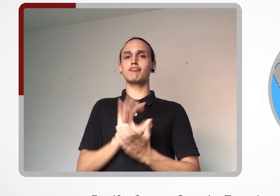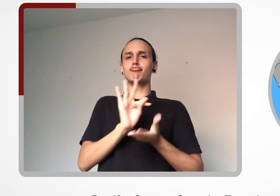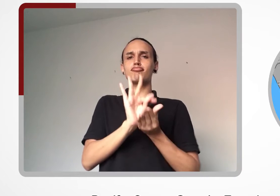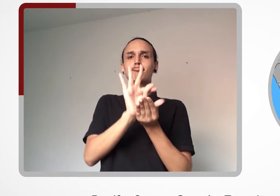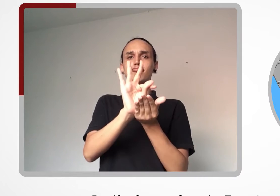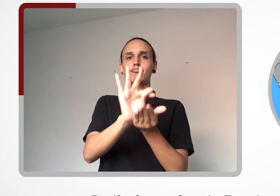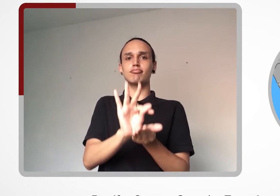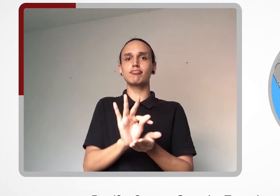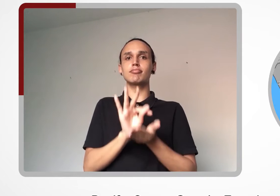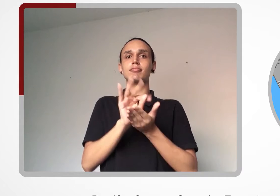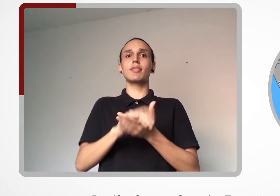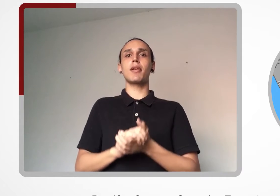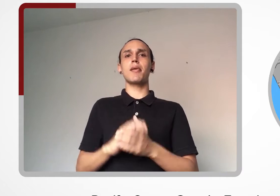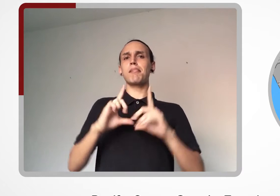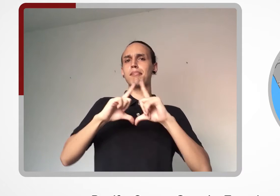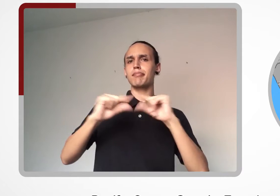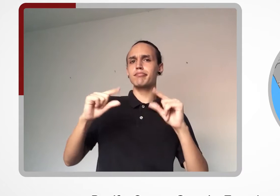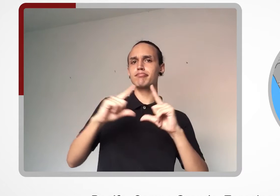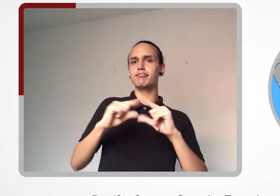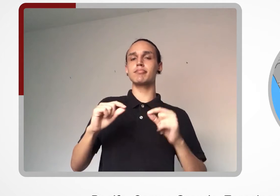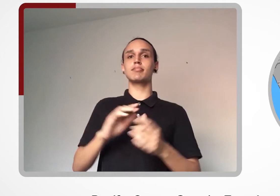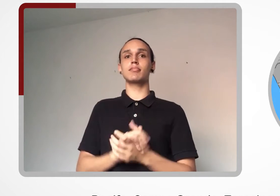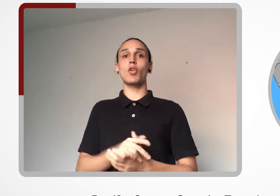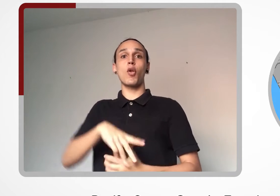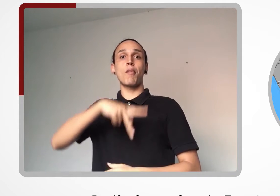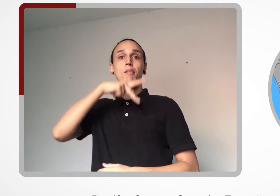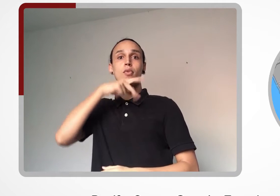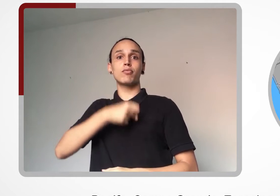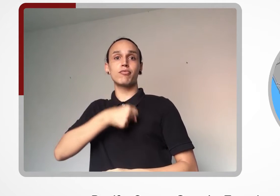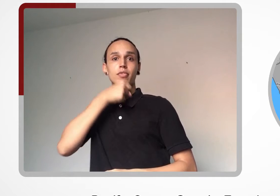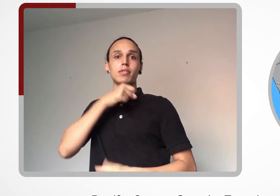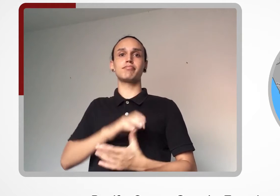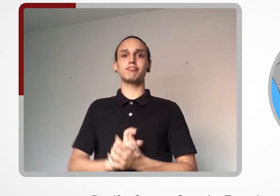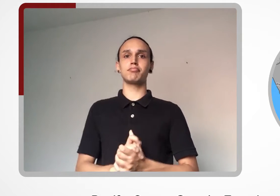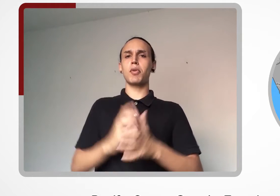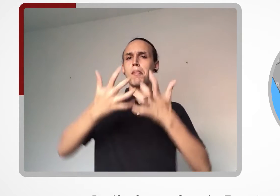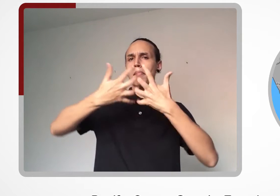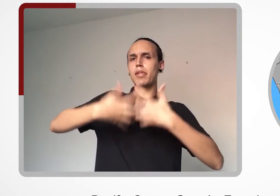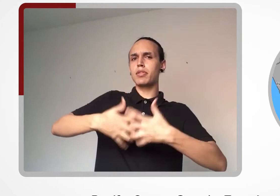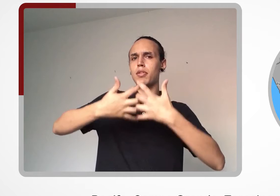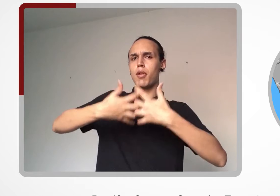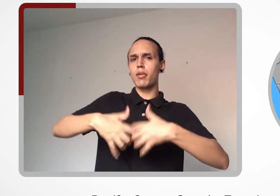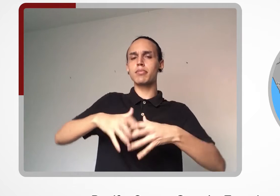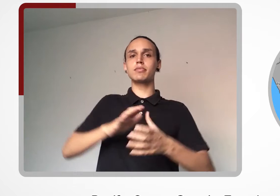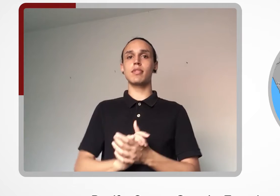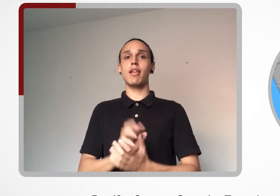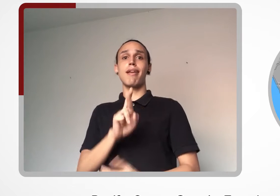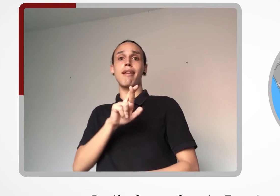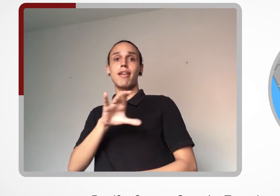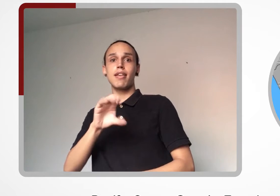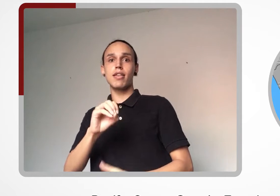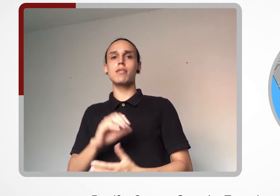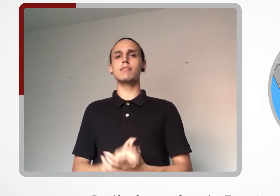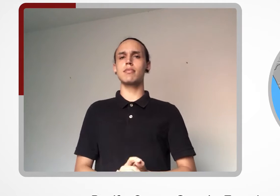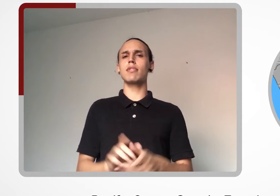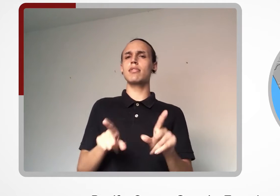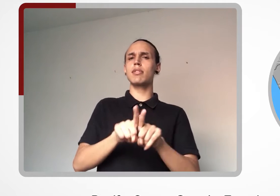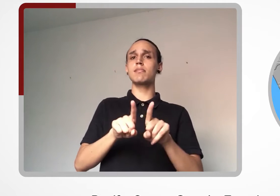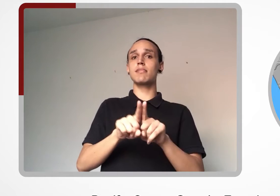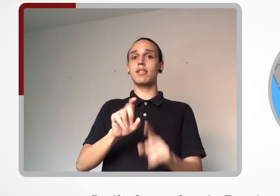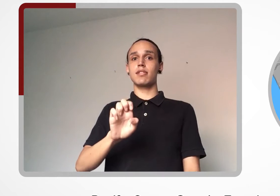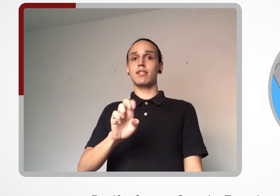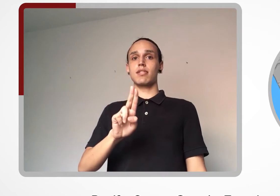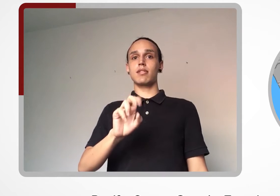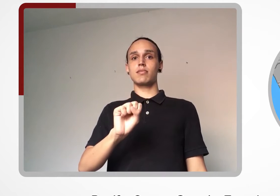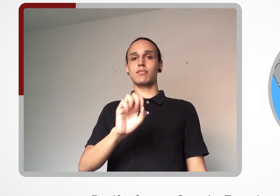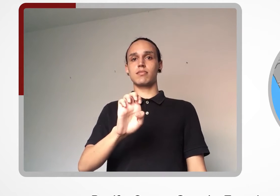Campo Grande, Teresina, Brasília, Porto Velho, Petrópolis, Rio de Janeiro